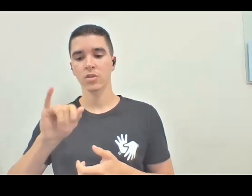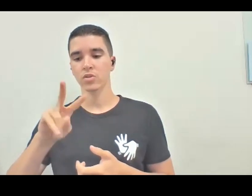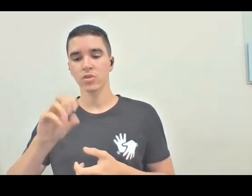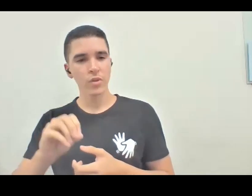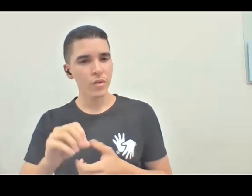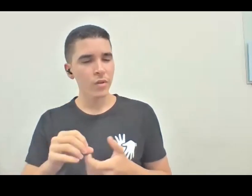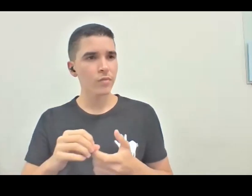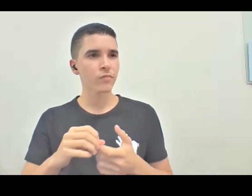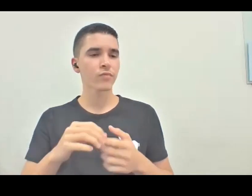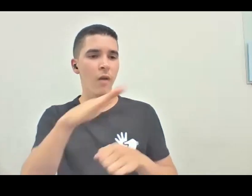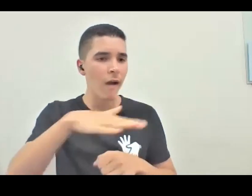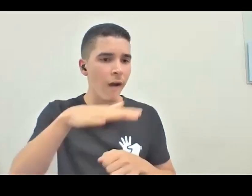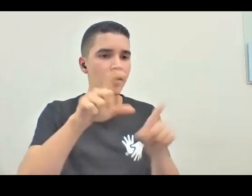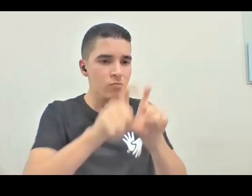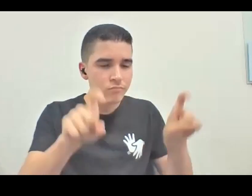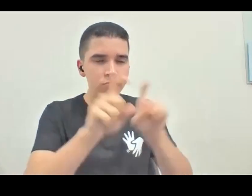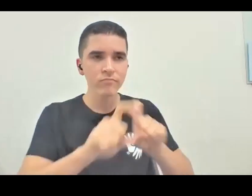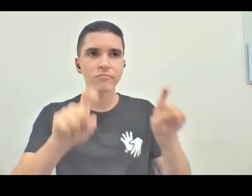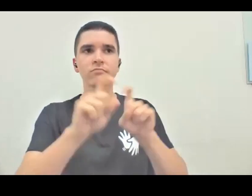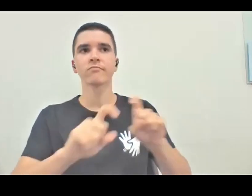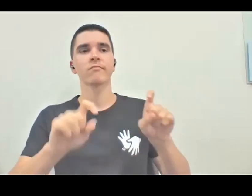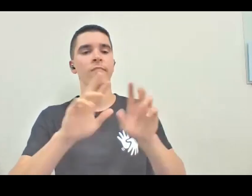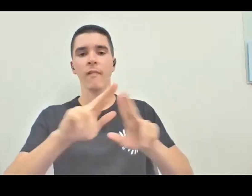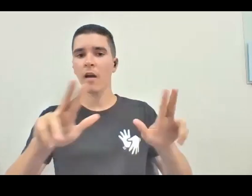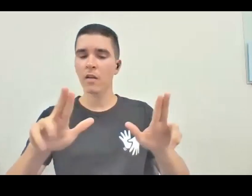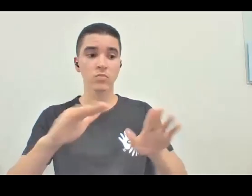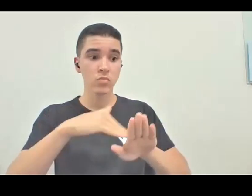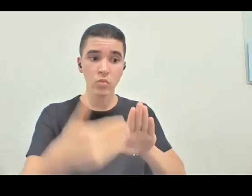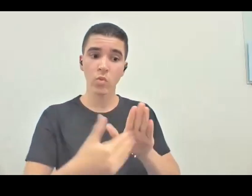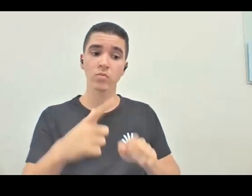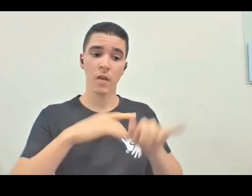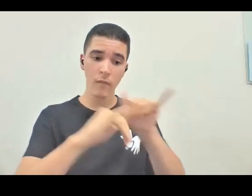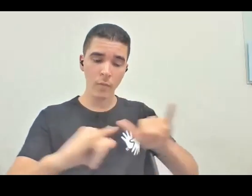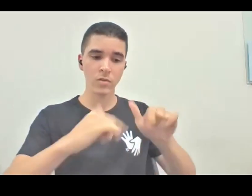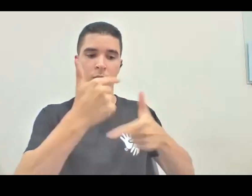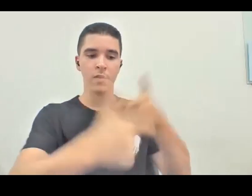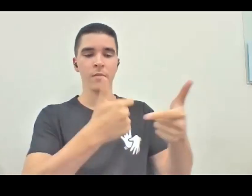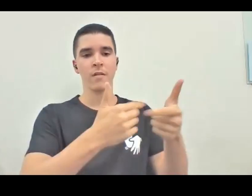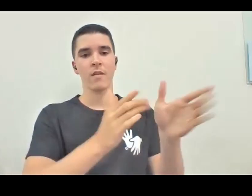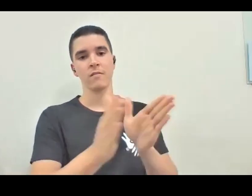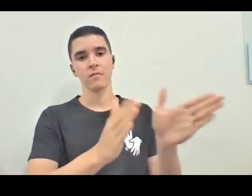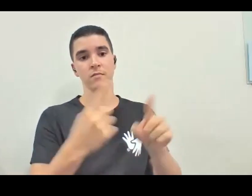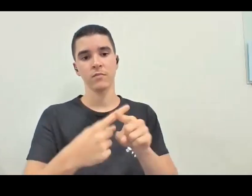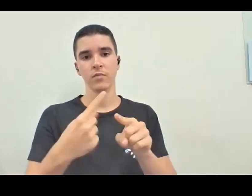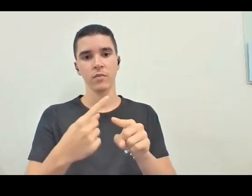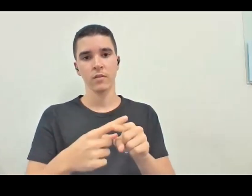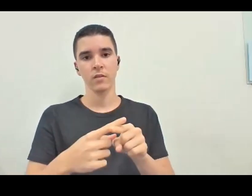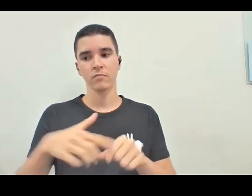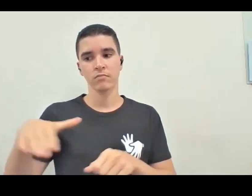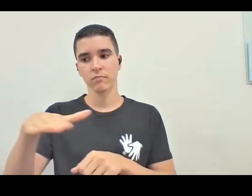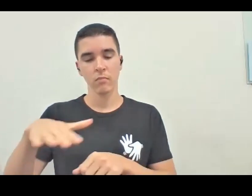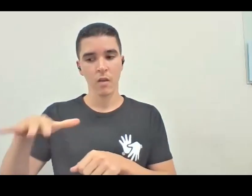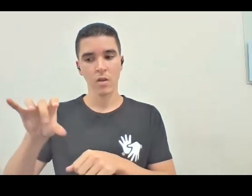tenha informações, tenha formação para trabalhar com, porque também, uma pessoa, um departamento de acessibilidade sozinho não faz nada,